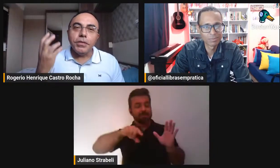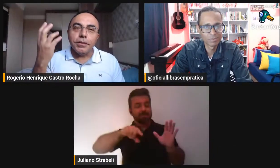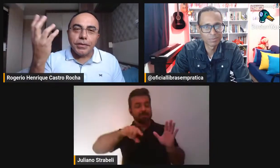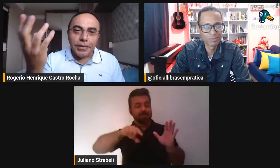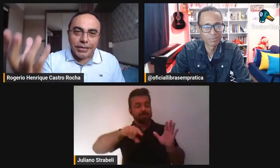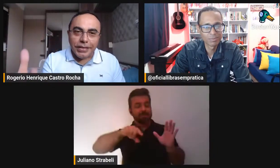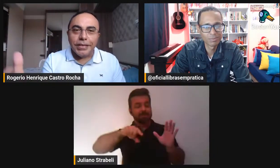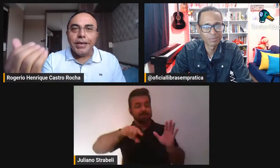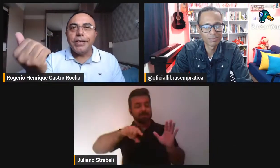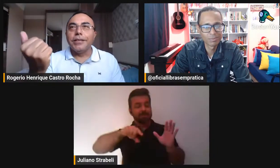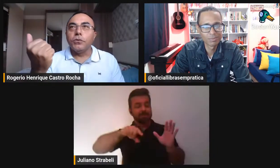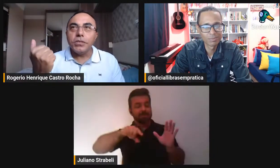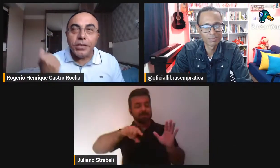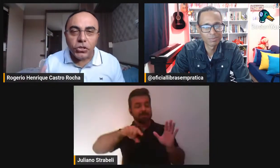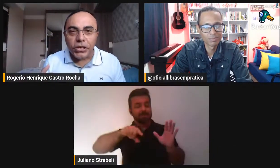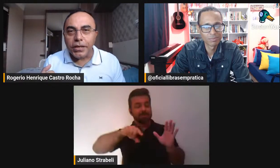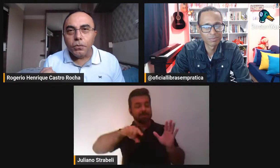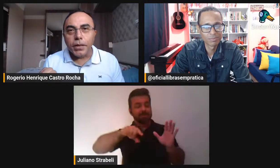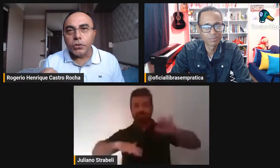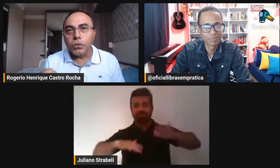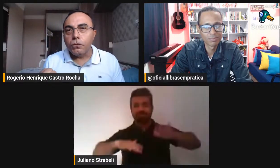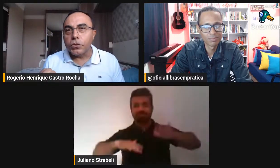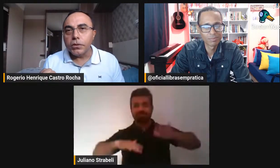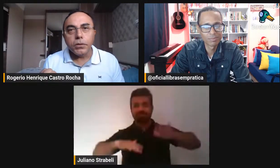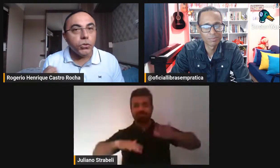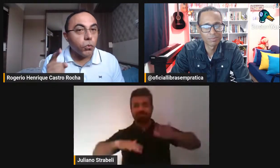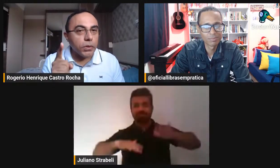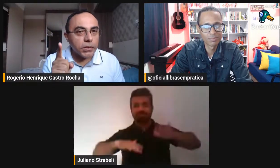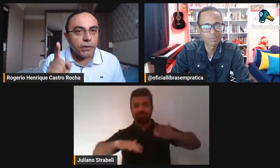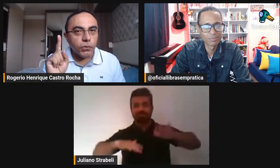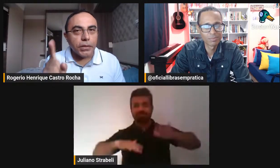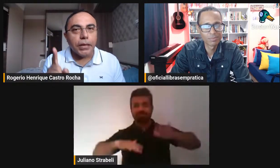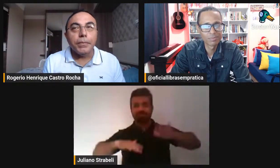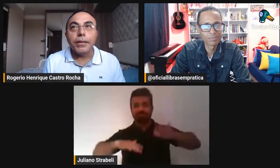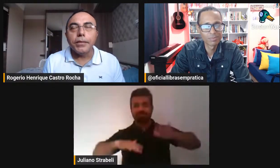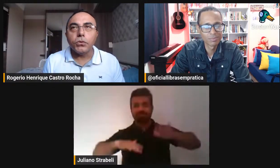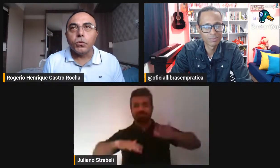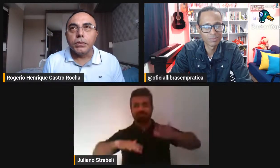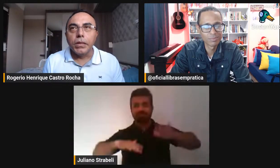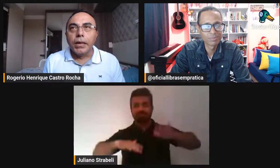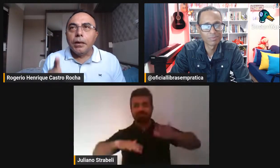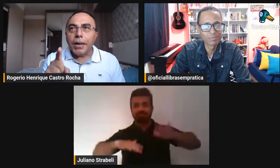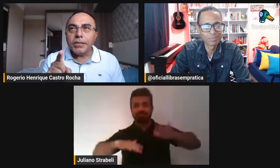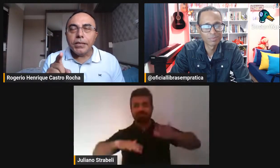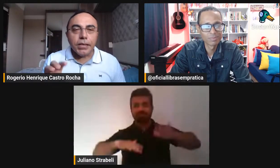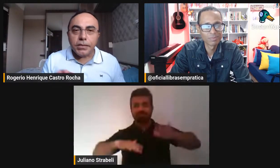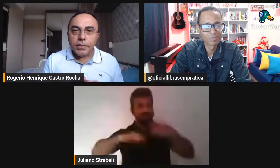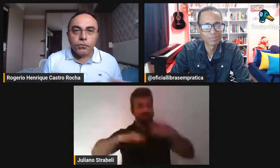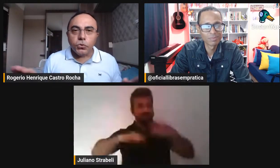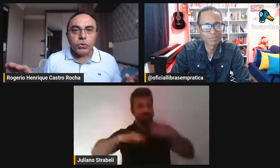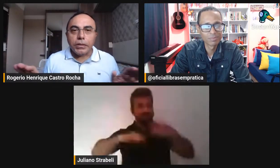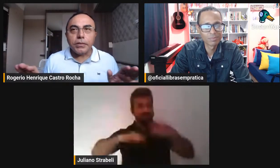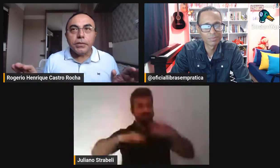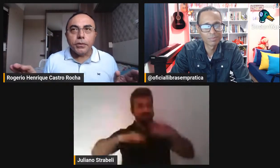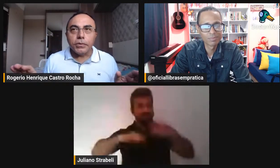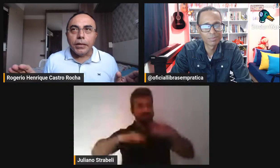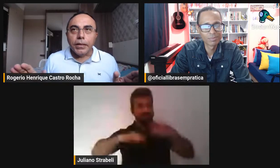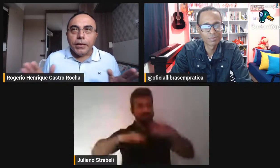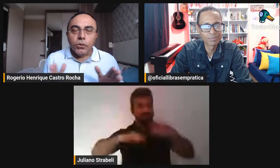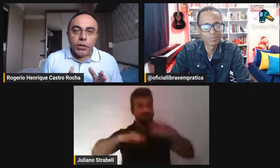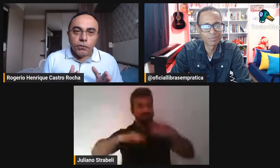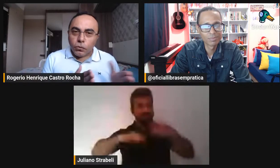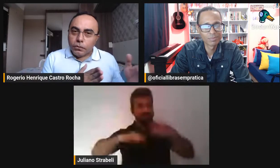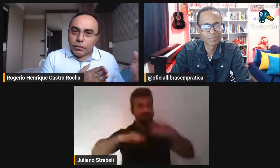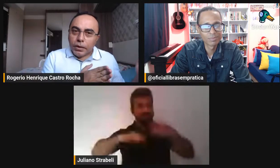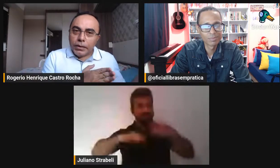não entenderem, não sentirem o mesmo que você sentiu quando escreveu determinadas coisas. Mas, ainda assim, funciona desse jeito.